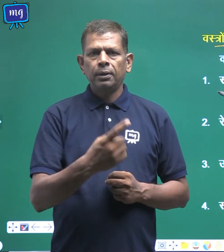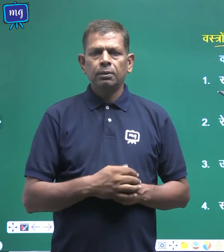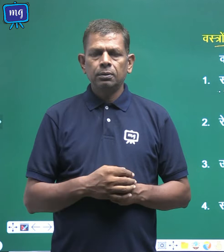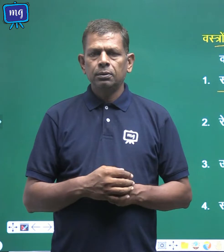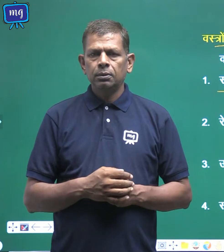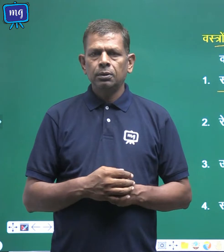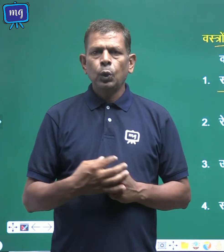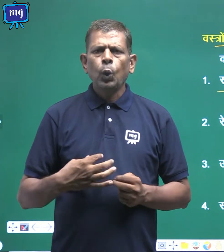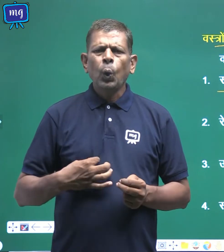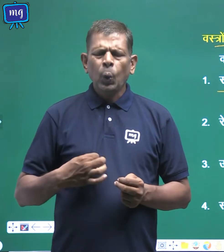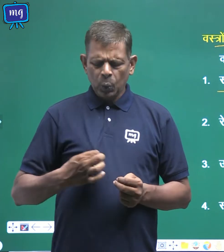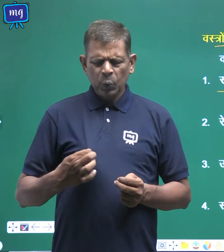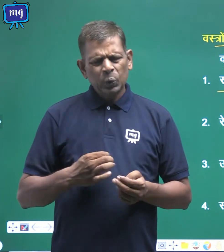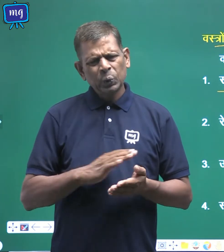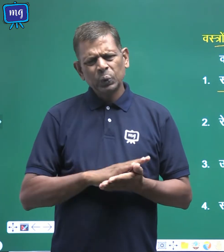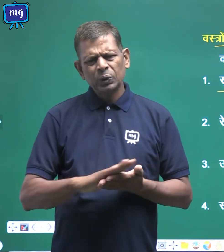सूती